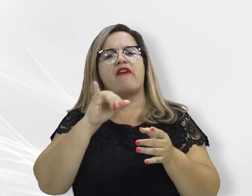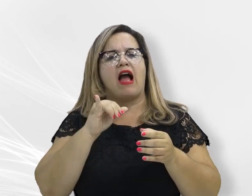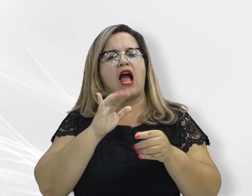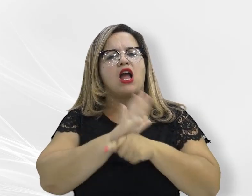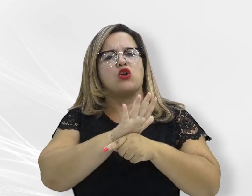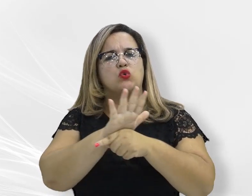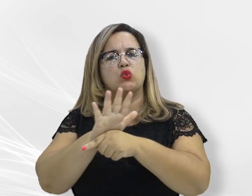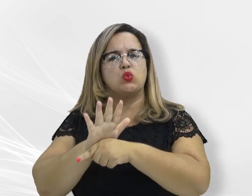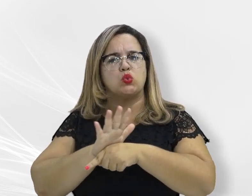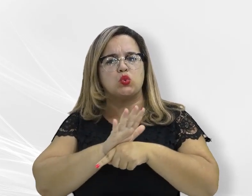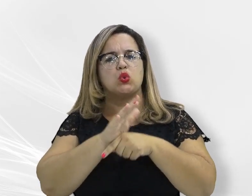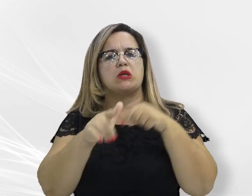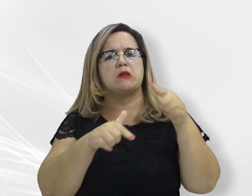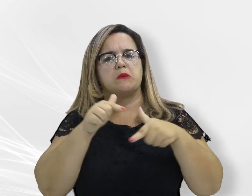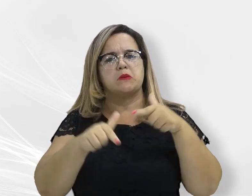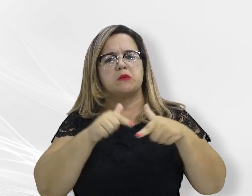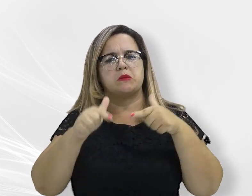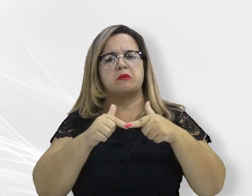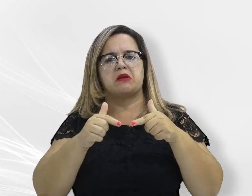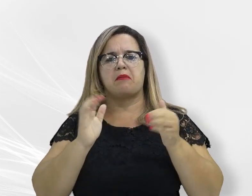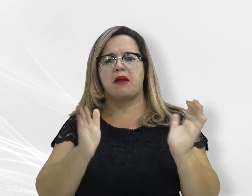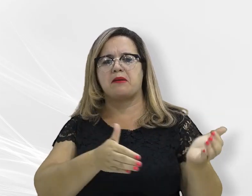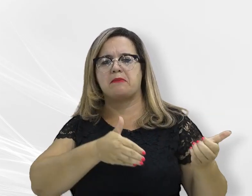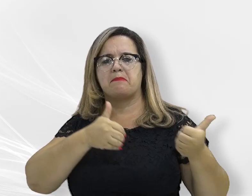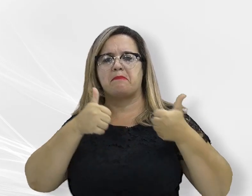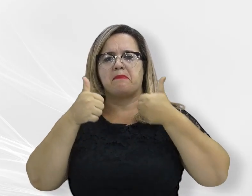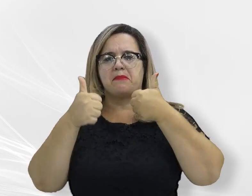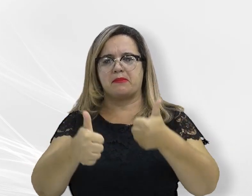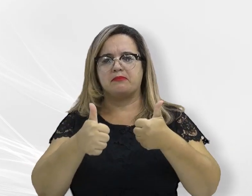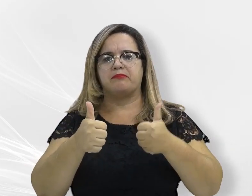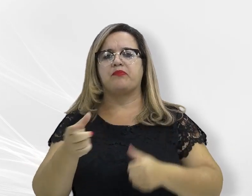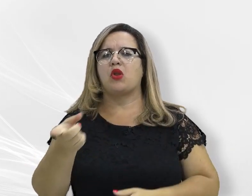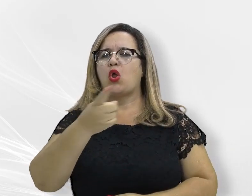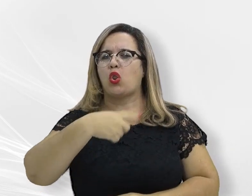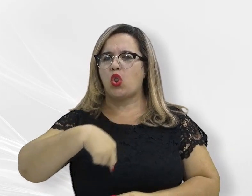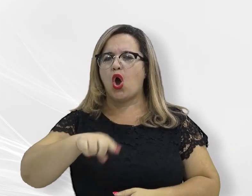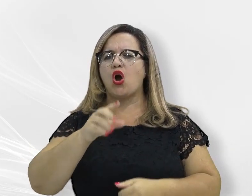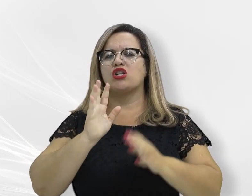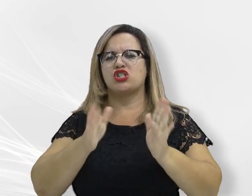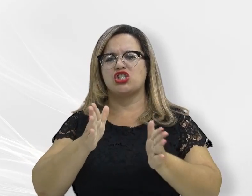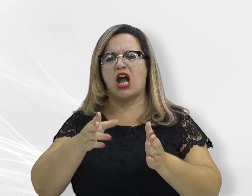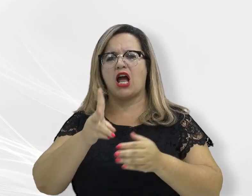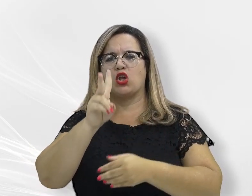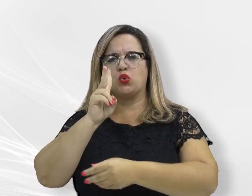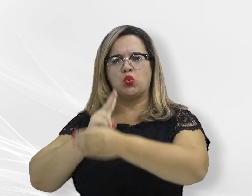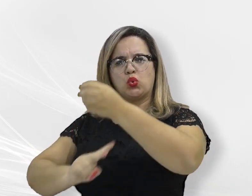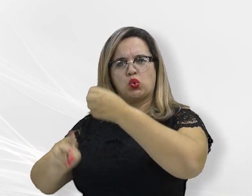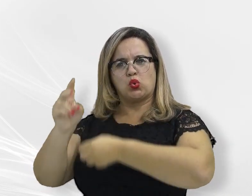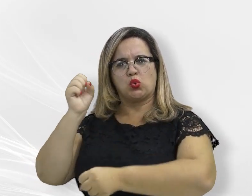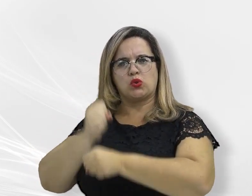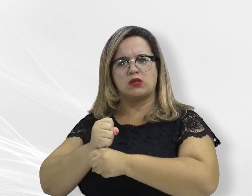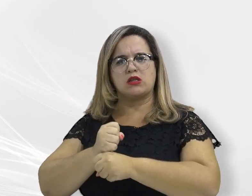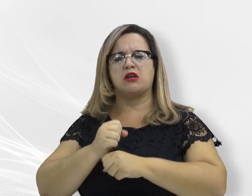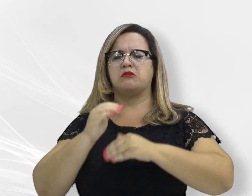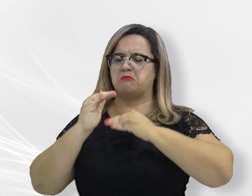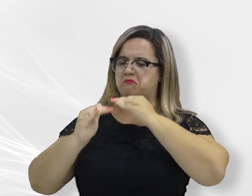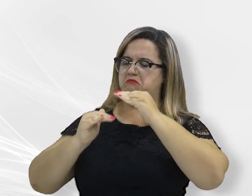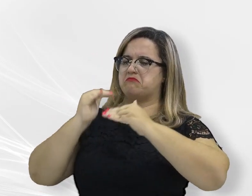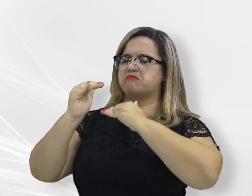eficiente que já vem sendo desenvolvido. Nós tivemos nos últimos dois anos um crescimento expressivo de recuperação de ativos,